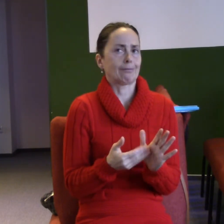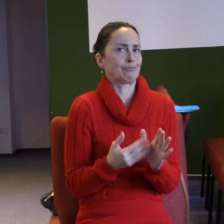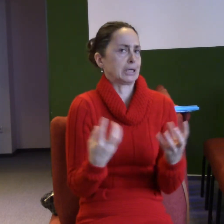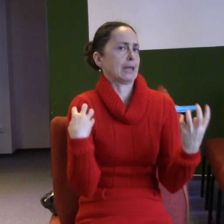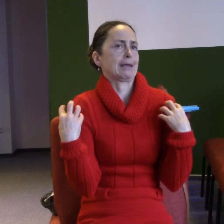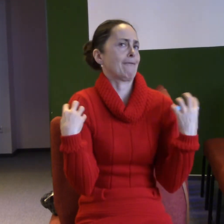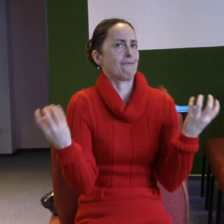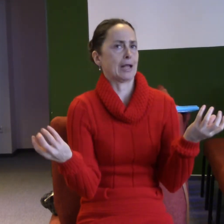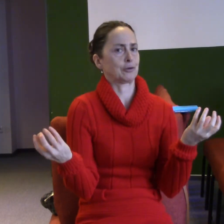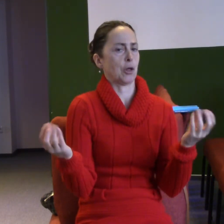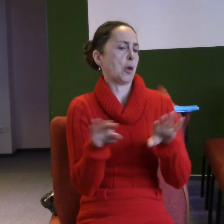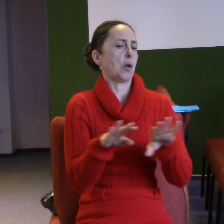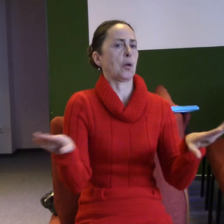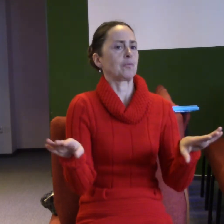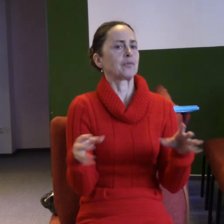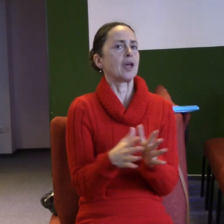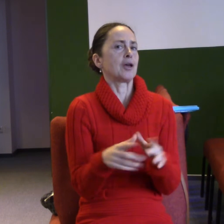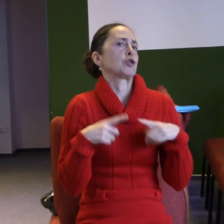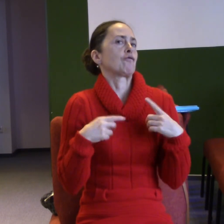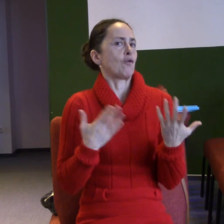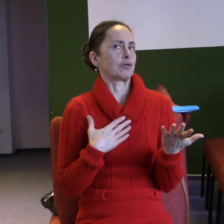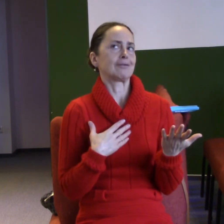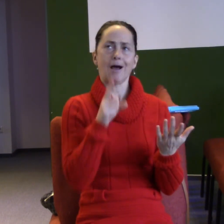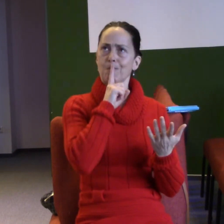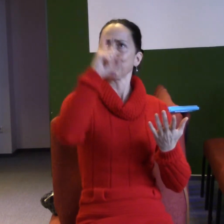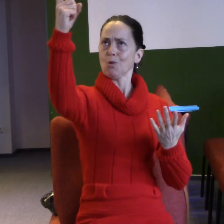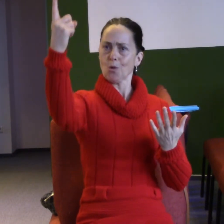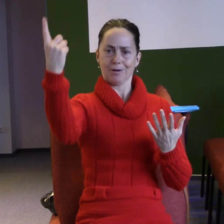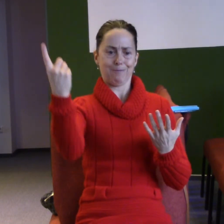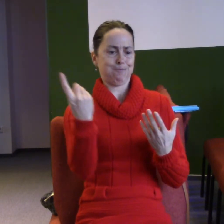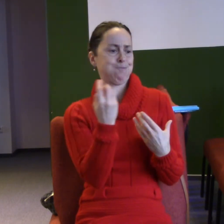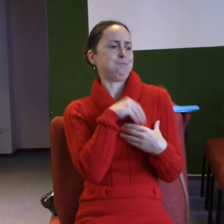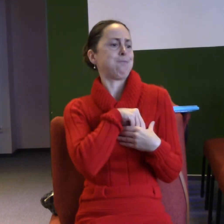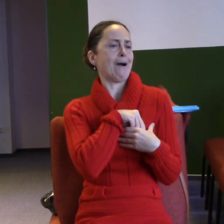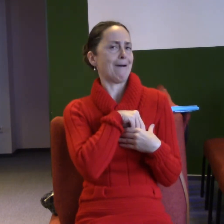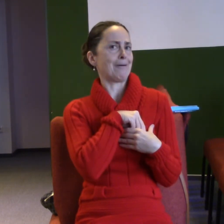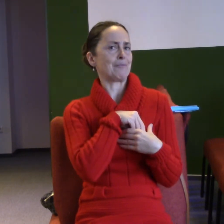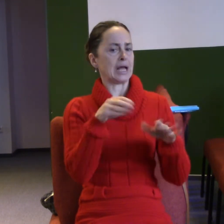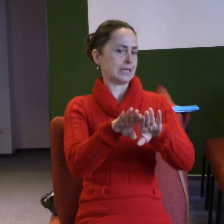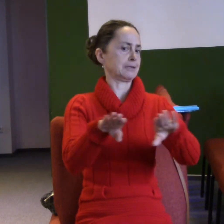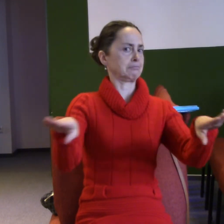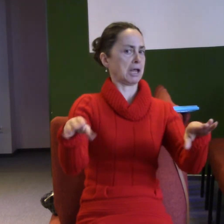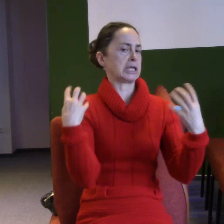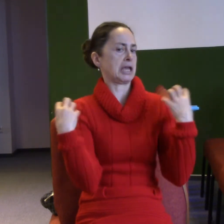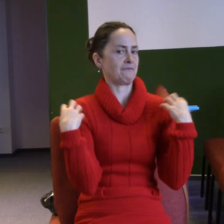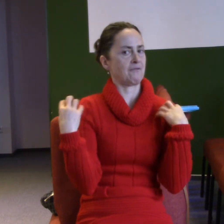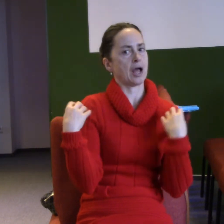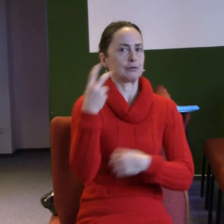na scénu našeho života najednou vstoupil Bůh. My tam sedíme v tom hledišti, tam se dějou různé věci a najednou se rozhne opona,